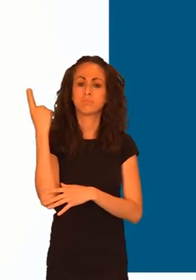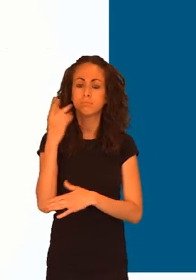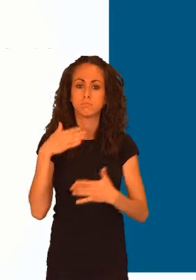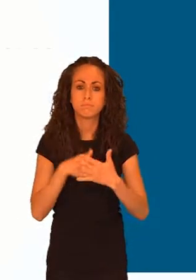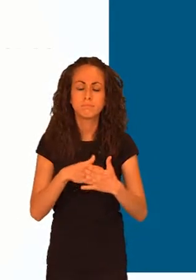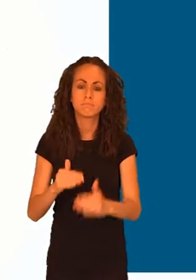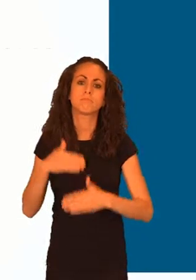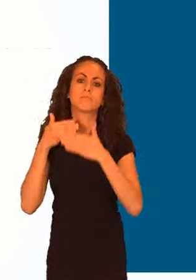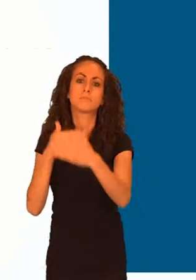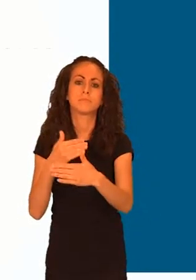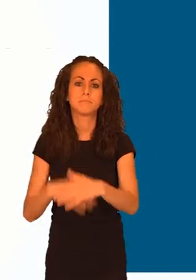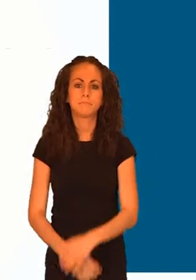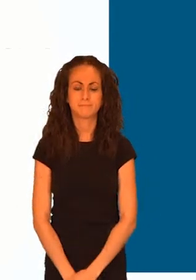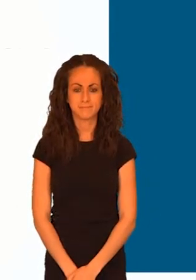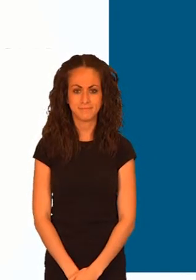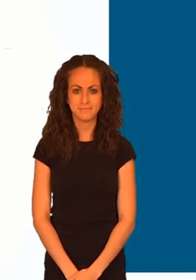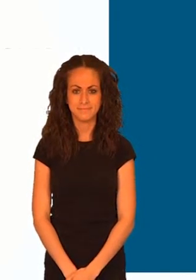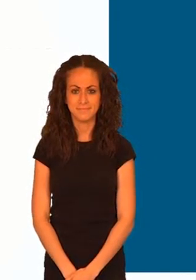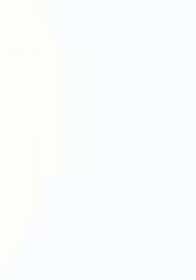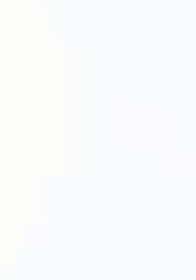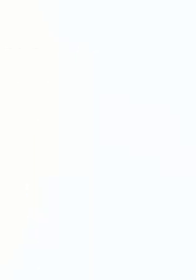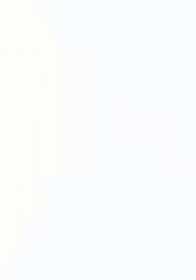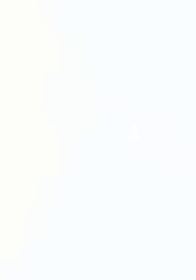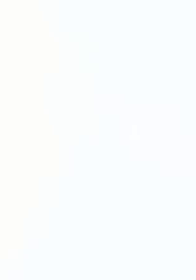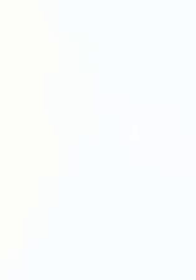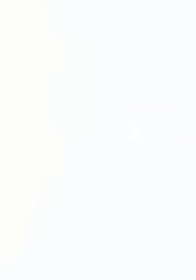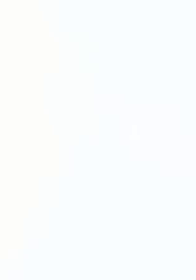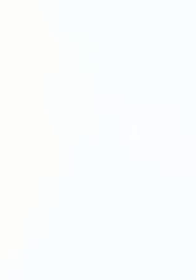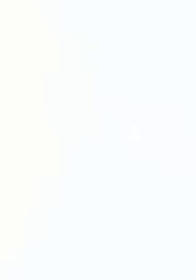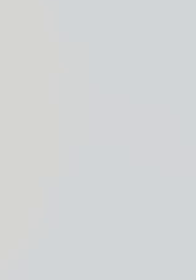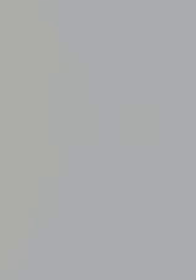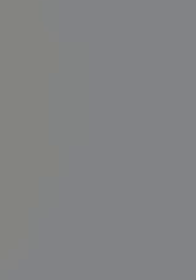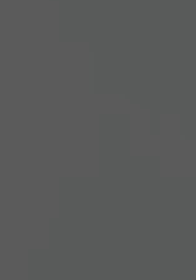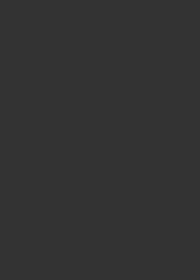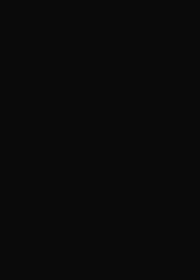intensidad en el ejercicio. Evite las horas de máximo calor, así como realizar los ejercicios en ayunas o en plena digestión.